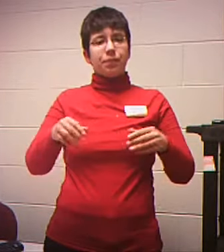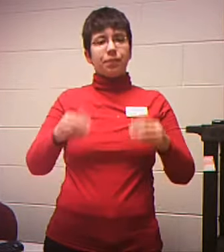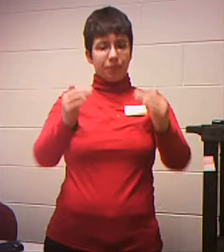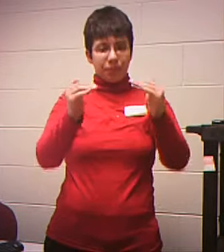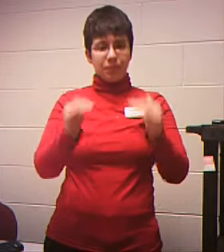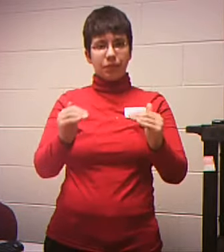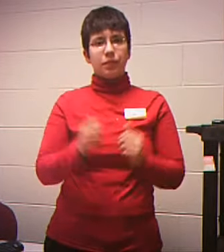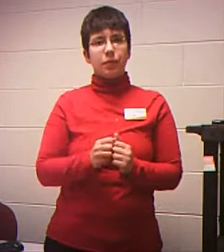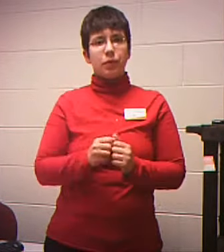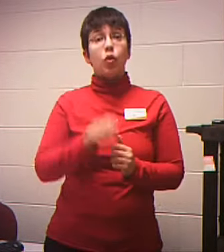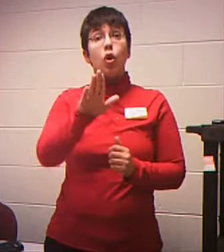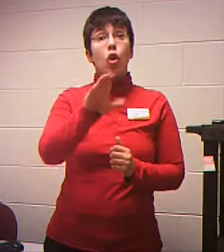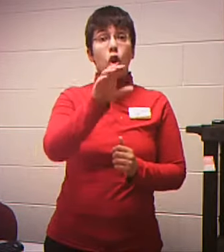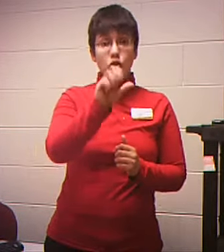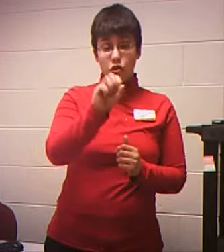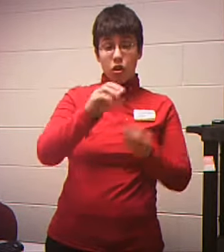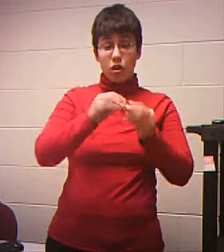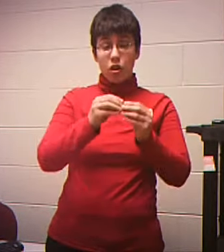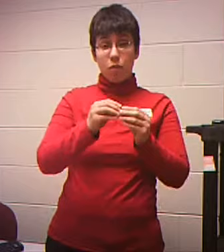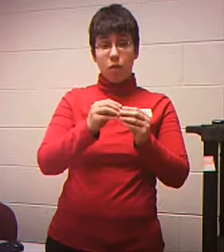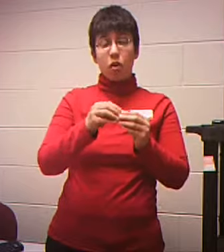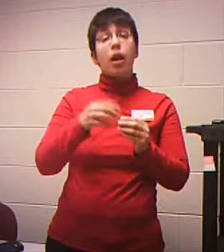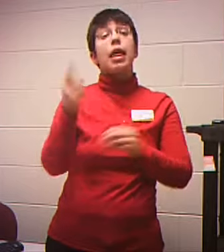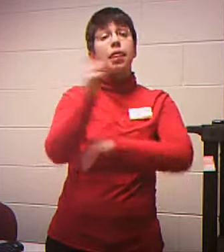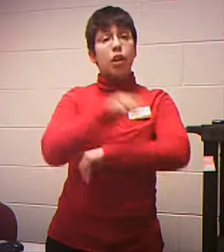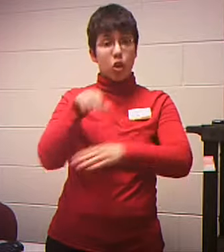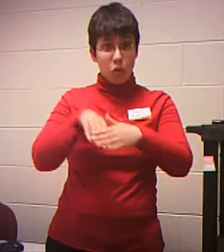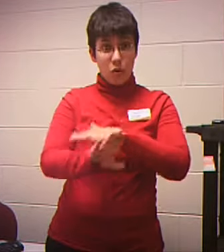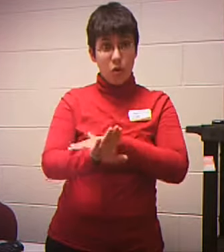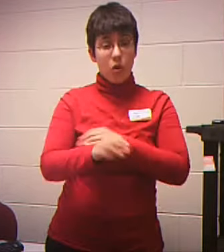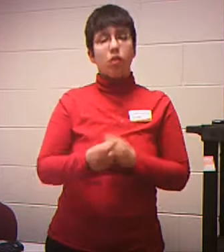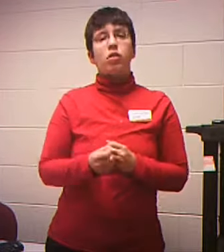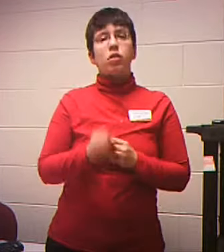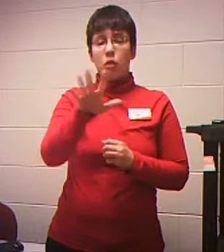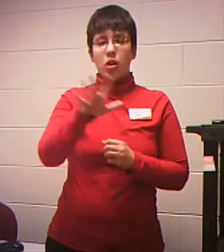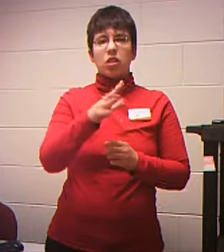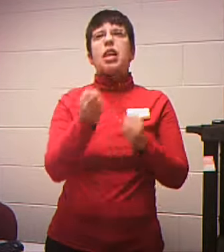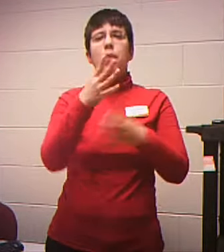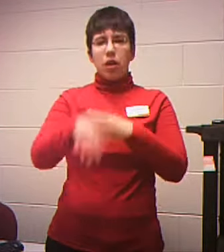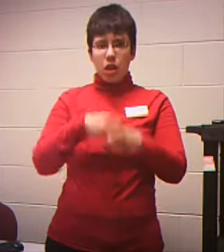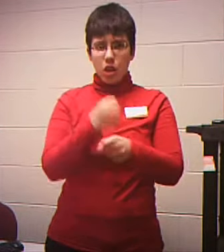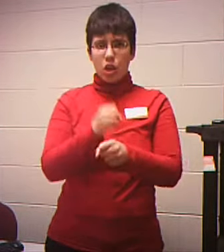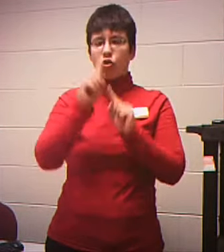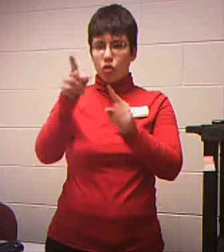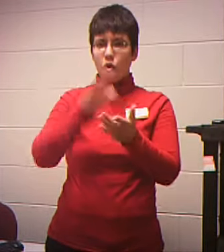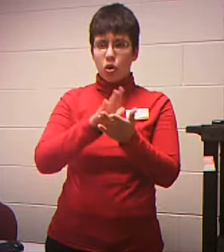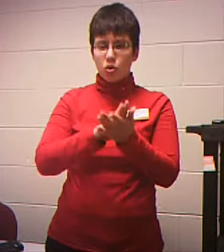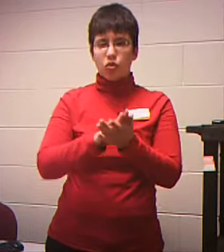Your social security number Your date of birth Approximately how many years You've been in school With 12 being high school Whether you're married